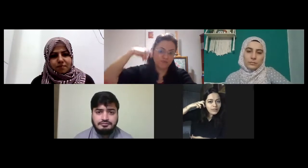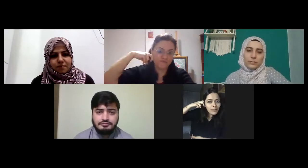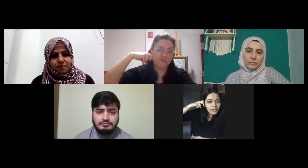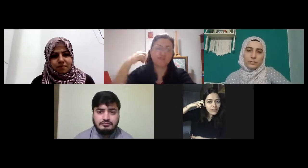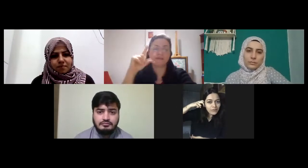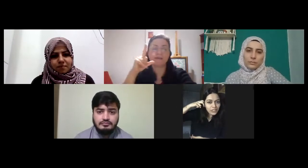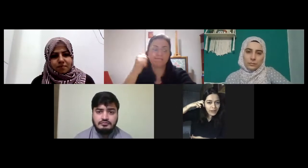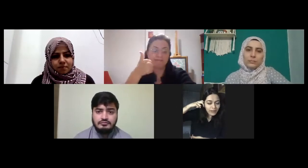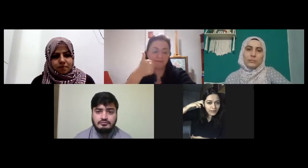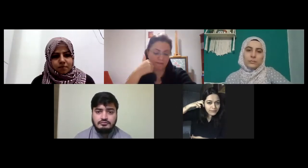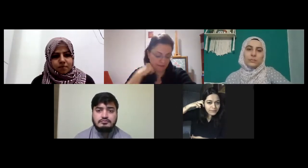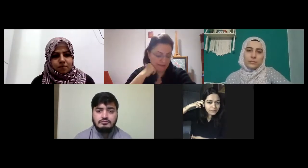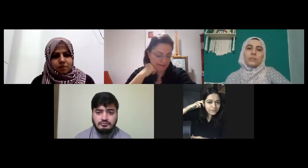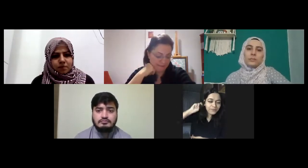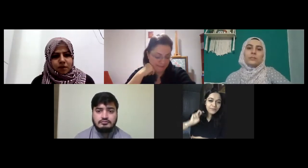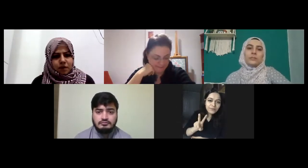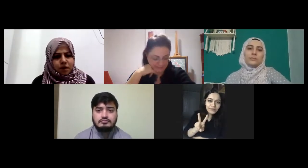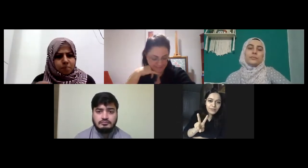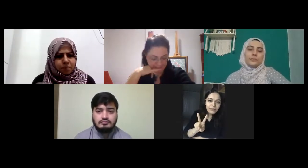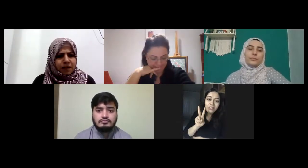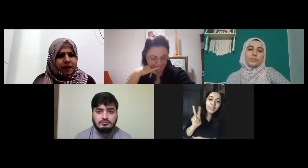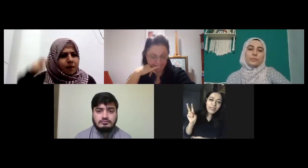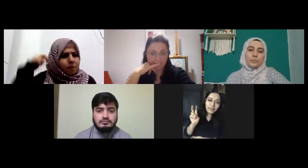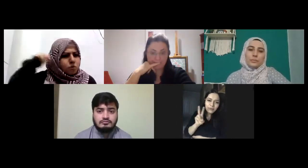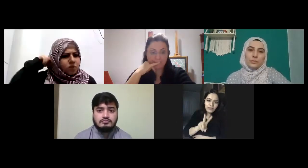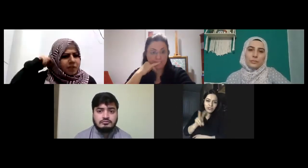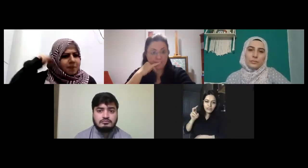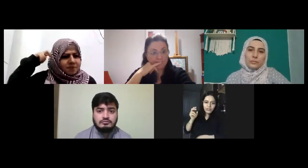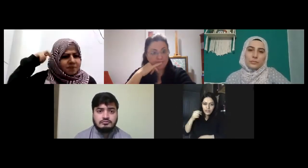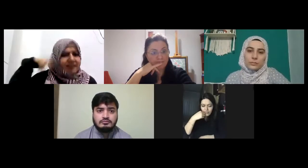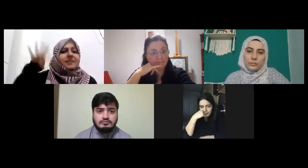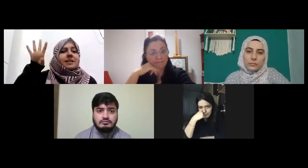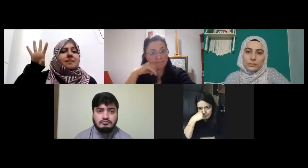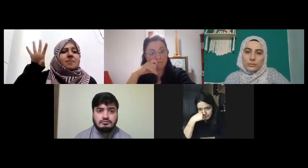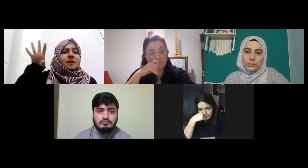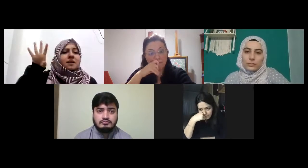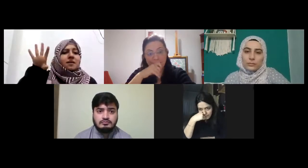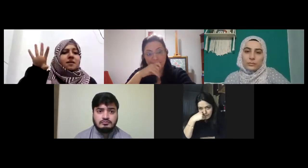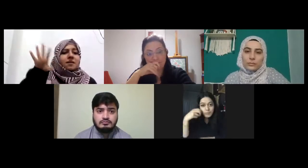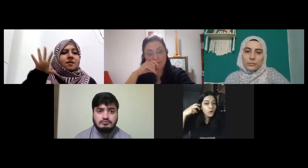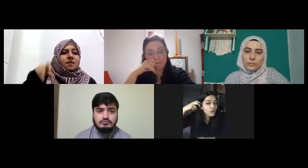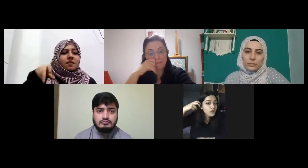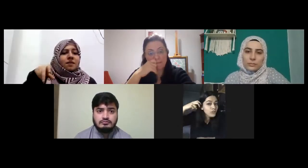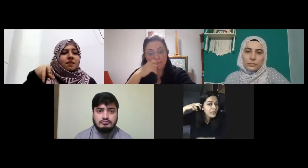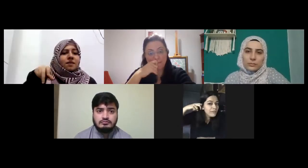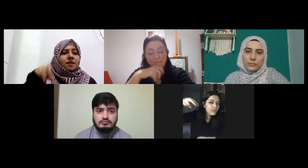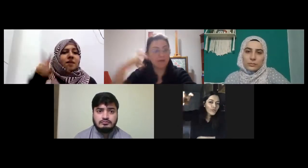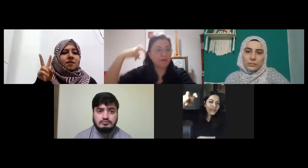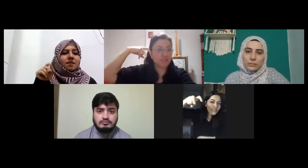yaparsan vişne tamam güzel vişne rengi bu şey mi renk değil mi bordo bak şu tek başına